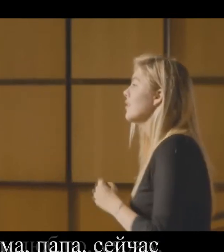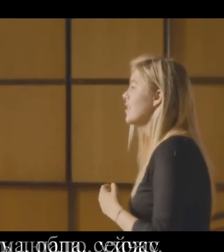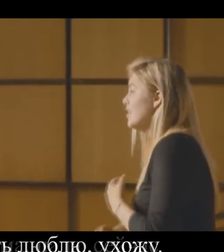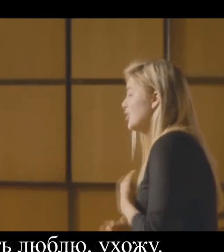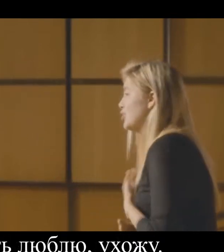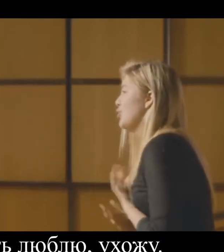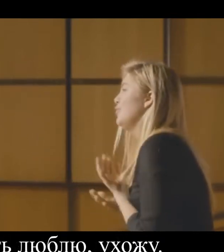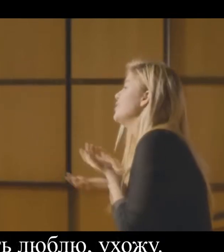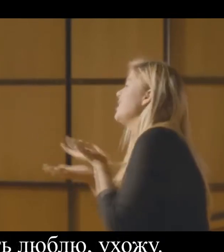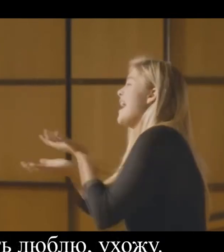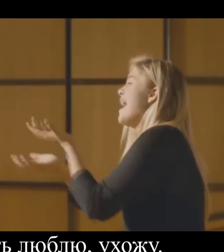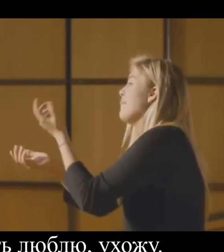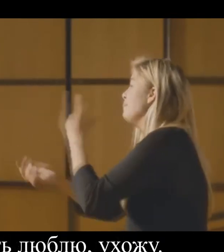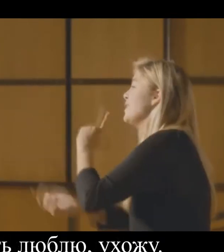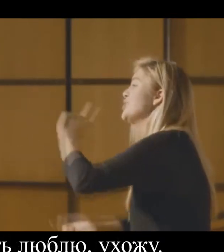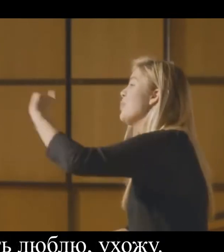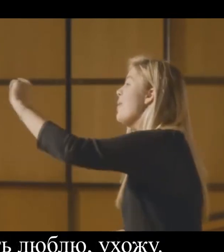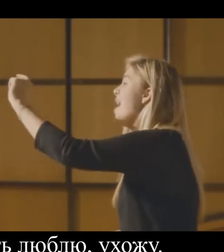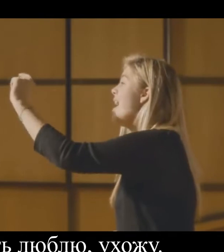Хоть с любовью ухожу